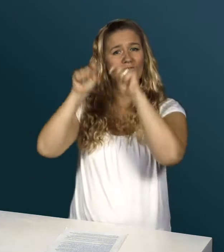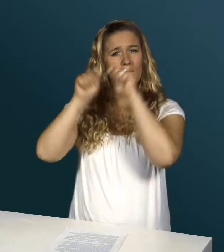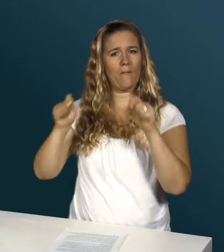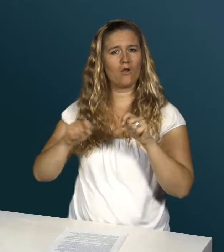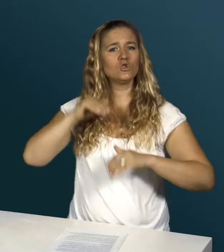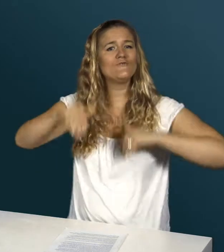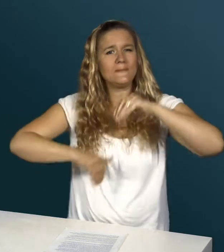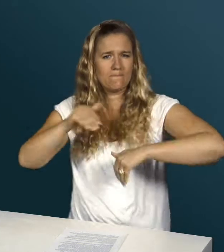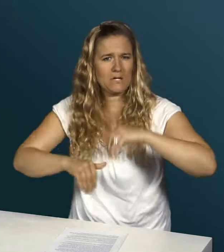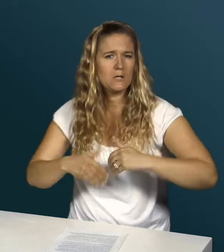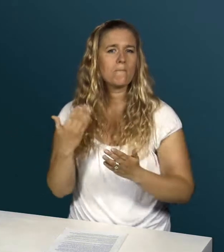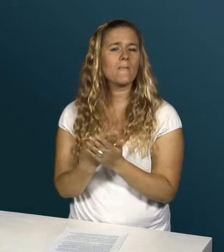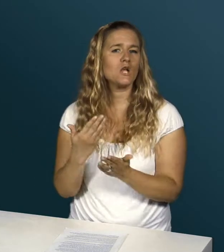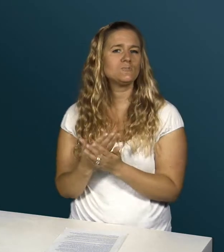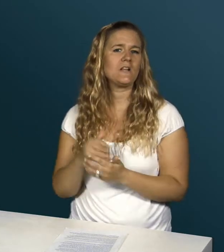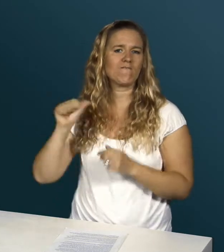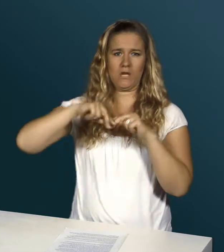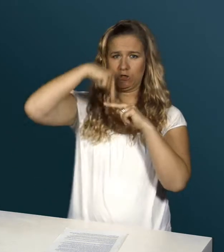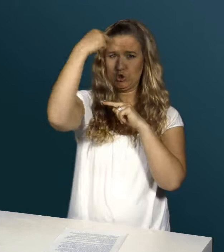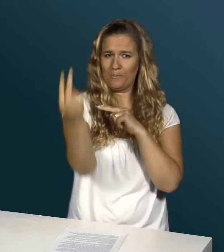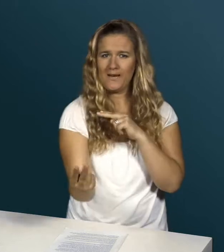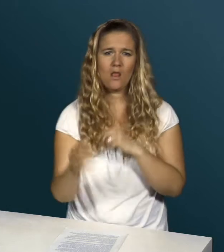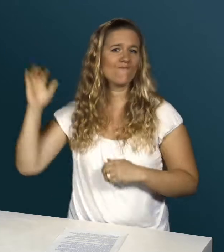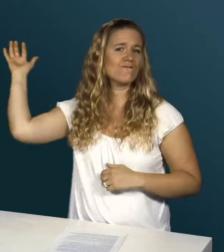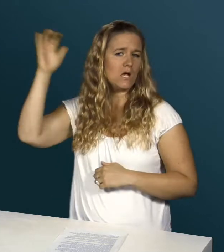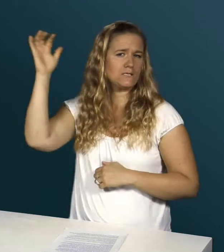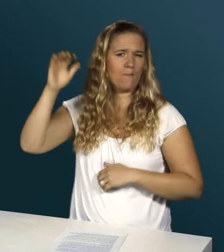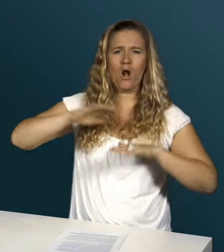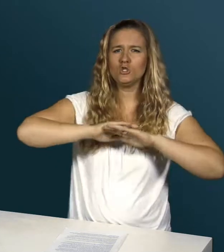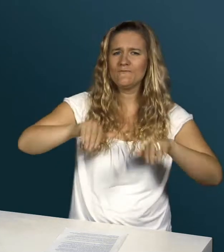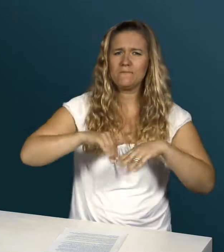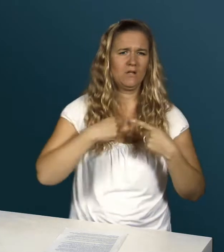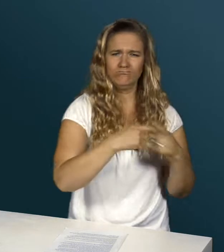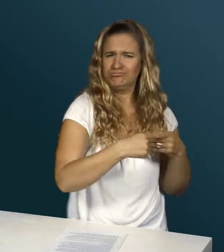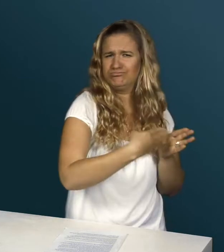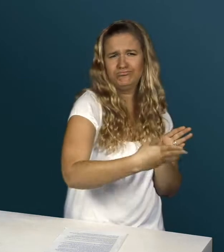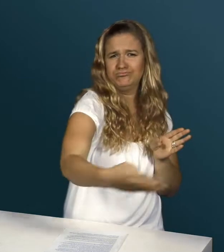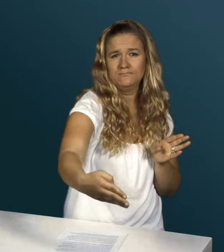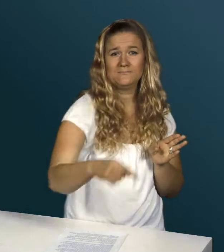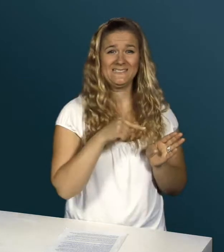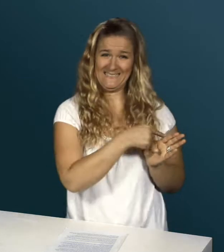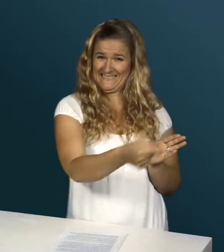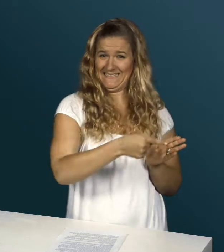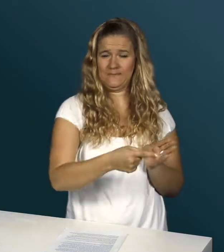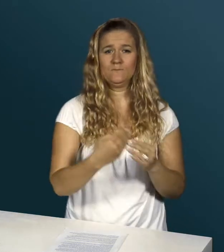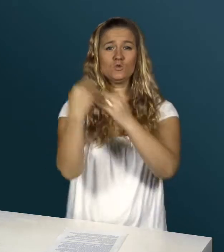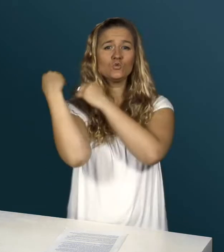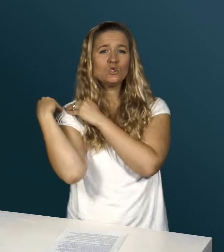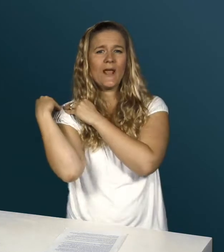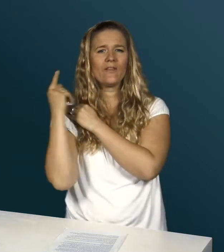z.B. das Wasserspringen, Wasserball, Schwimmen und alle diese Disziplinen, der FINA, der für